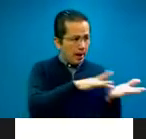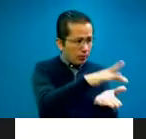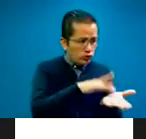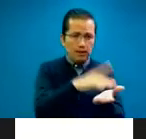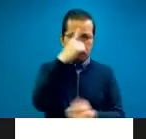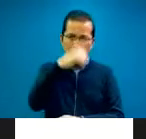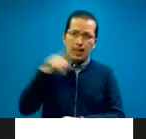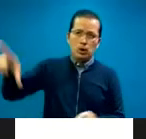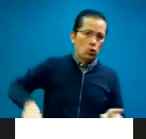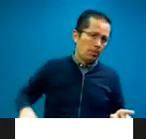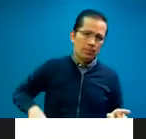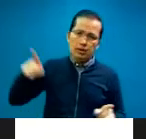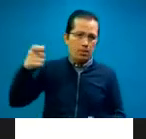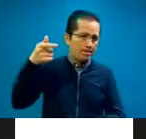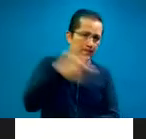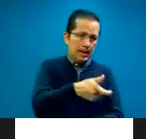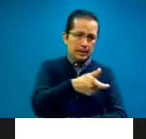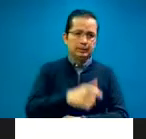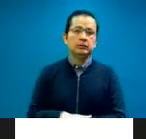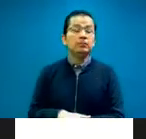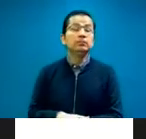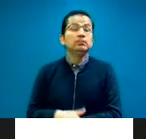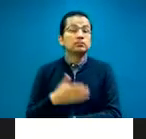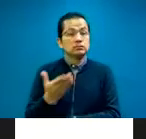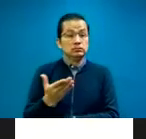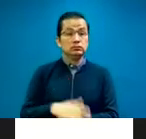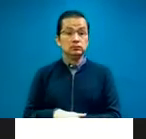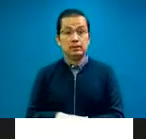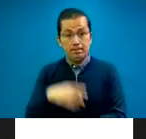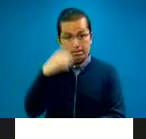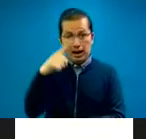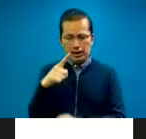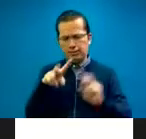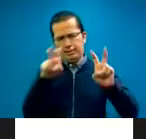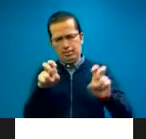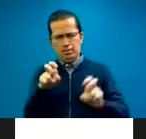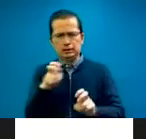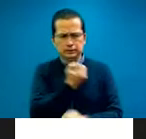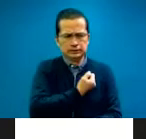De esta forma, en los servicios de salud médica en los Estados Unidos,